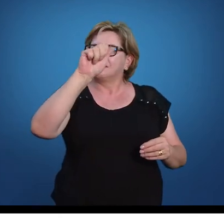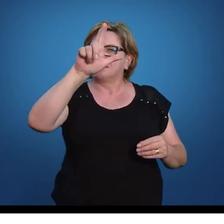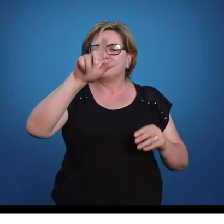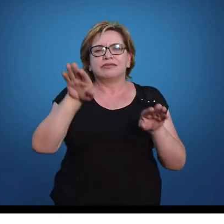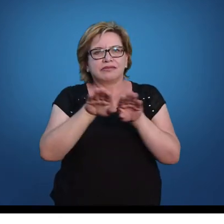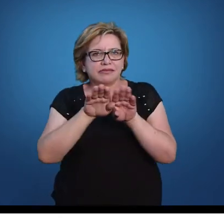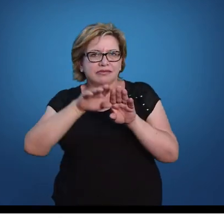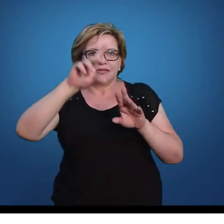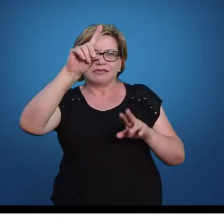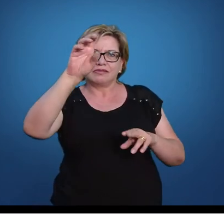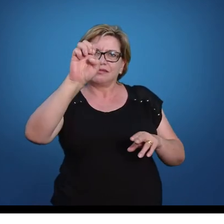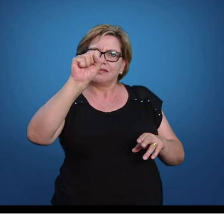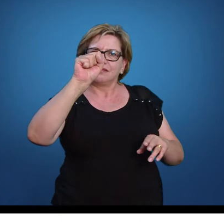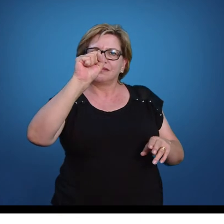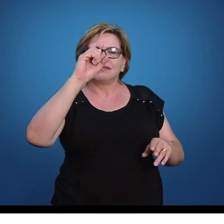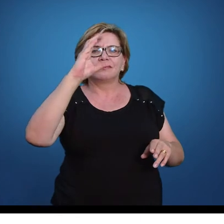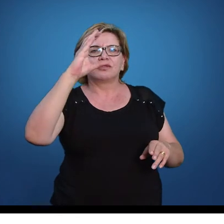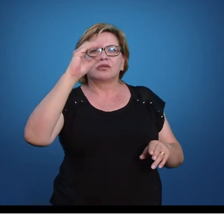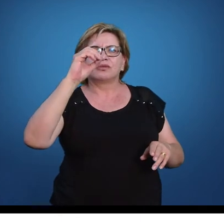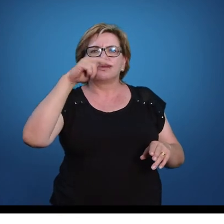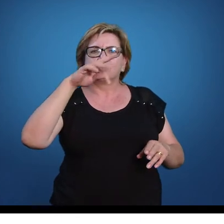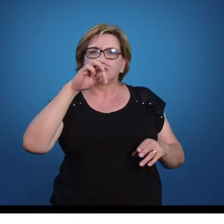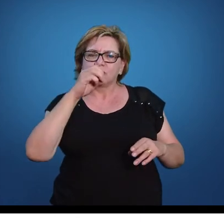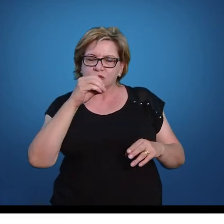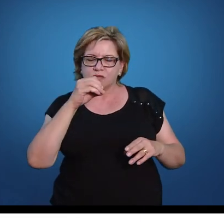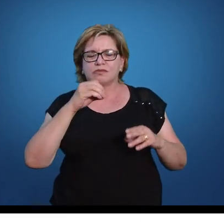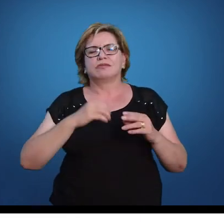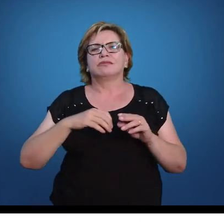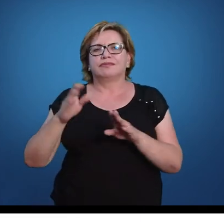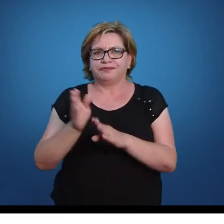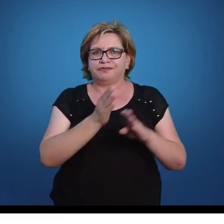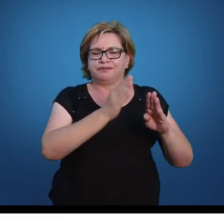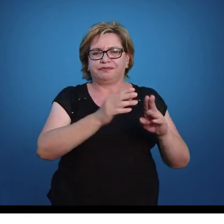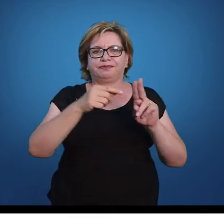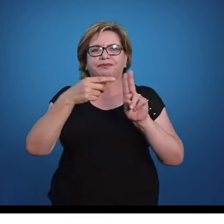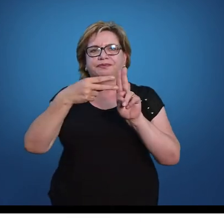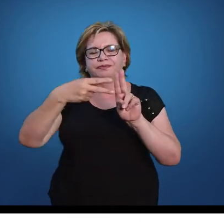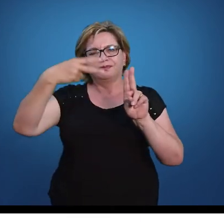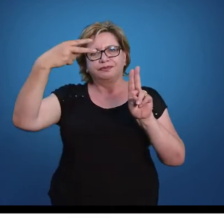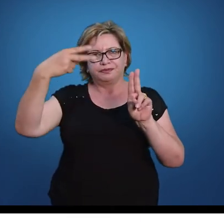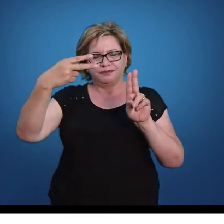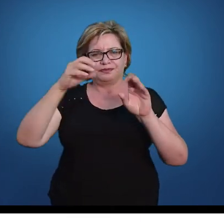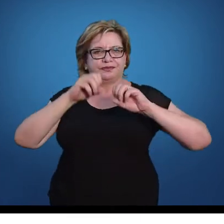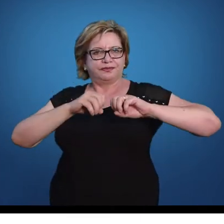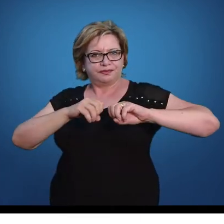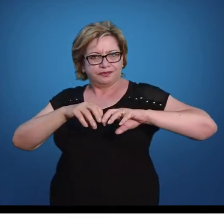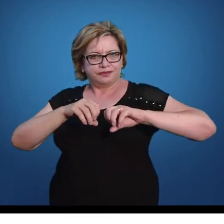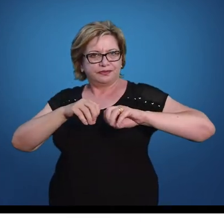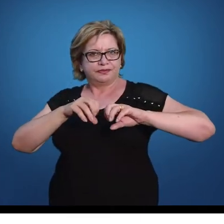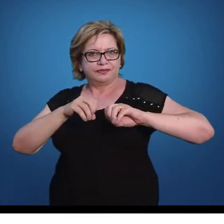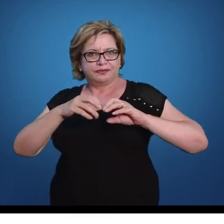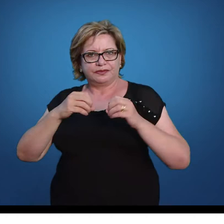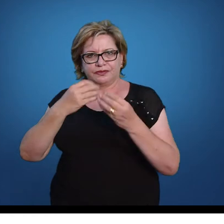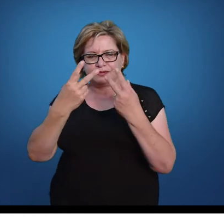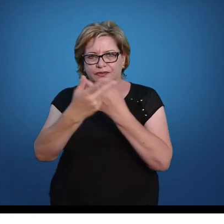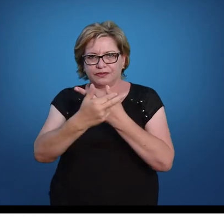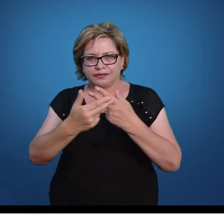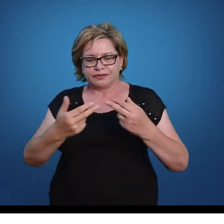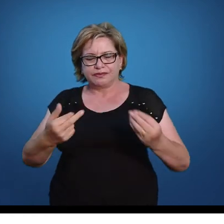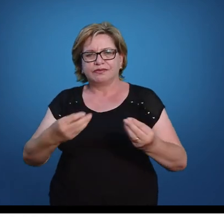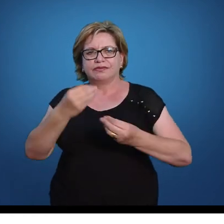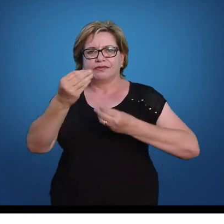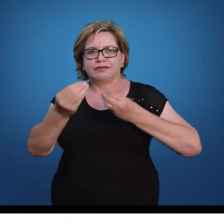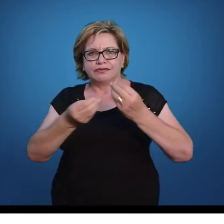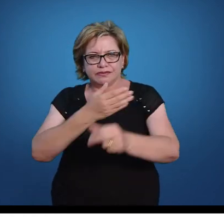Na unidade 2, a gente vai trabalhar sobre um conjunto bastante